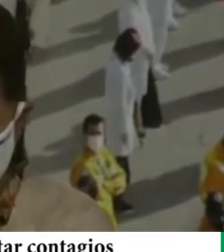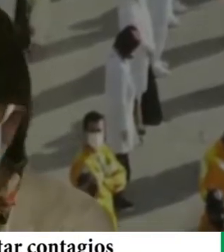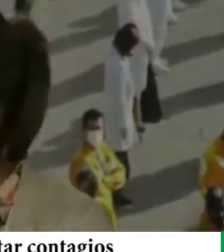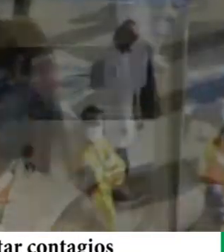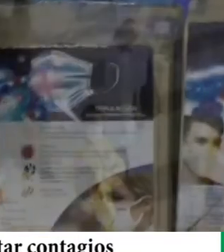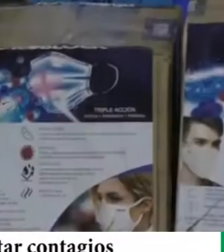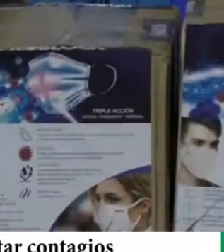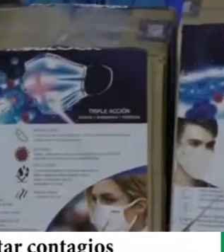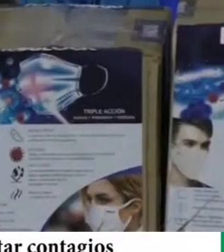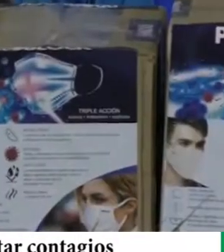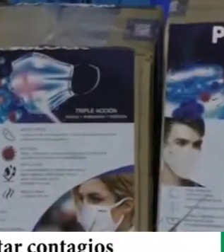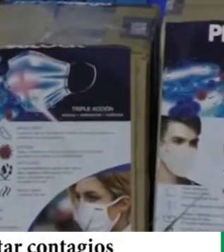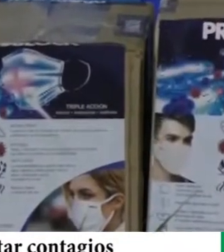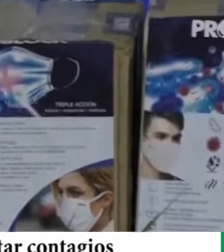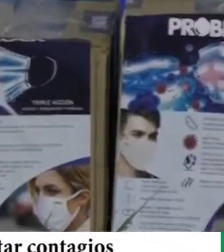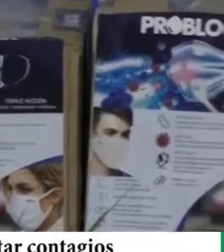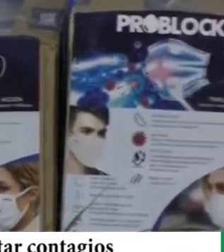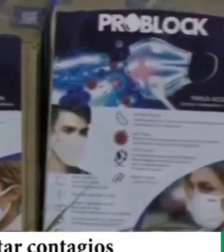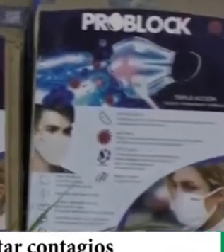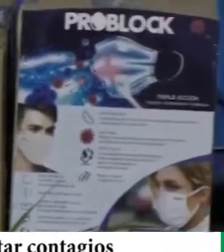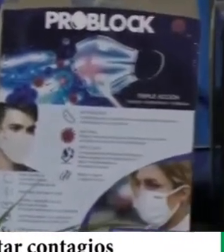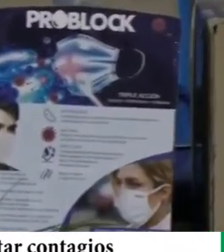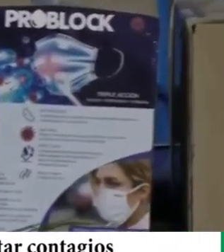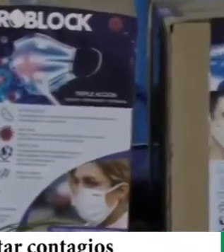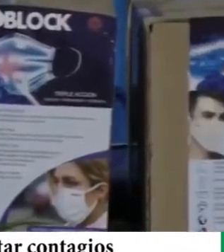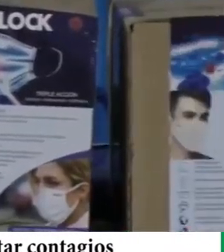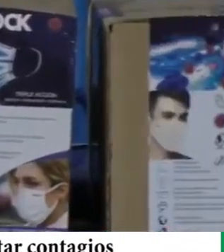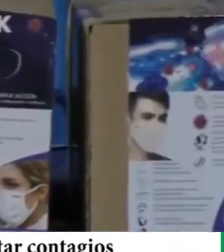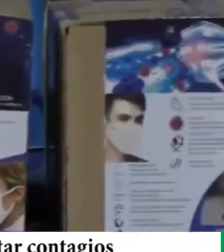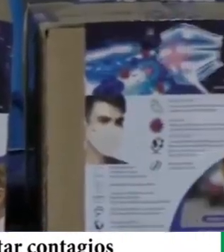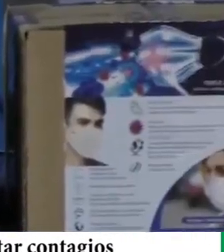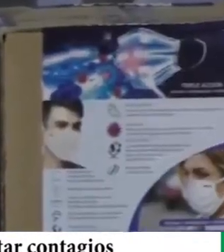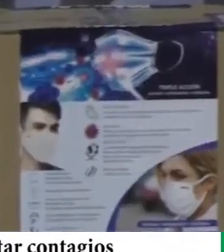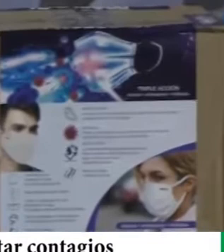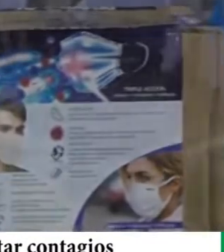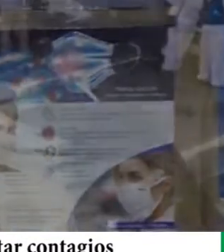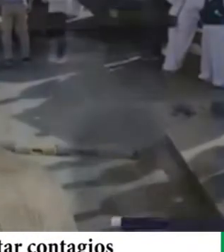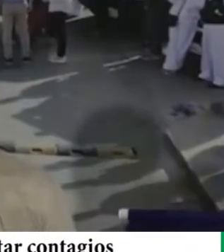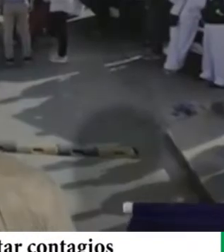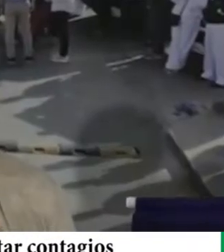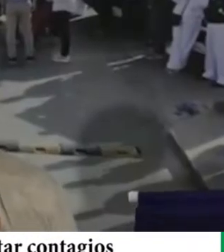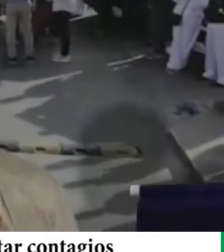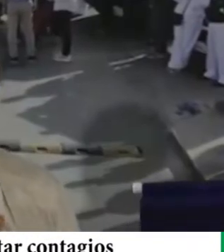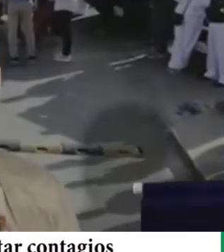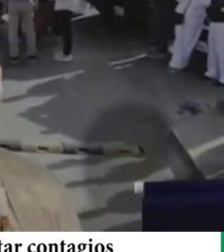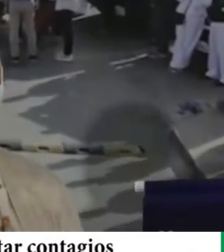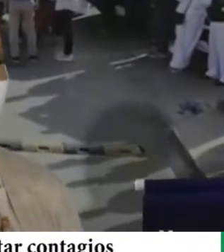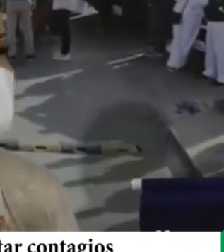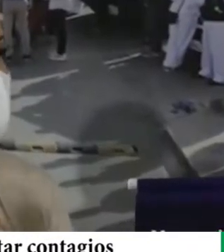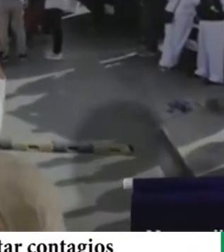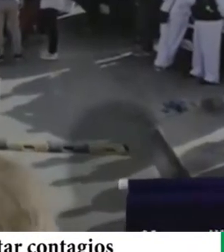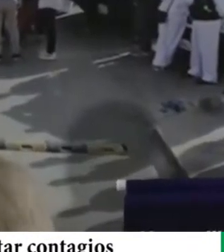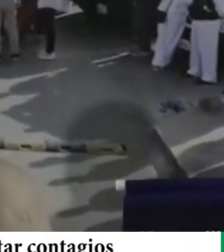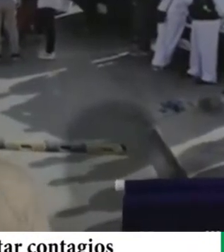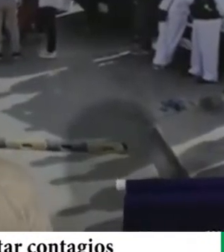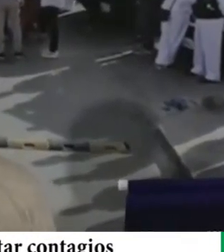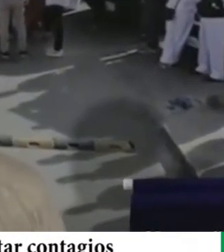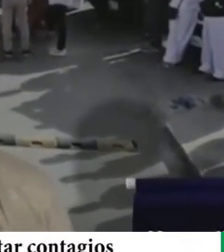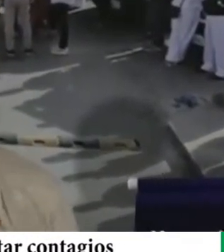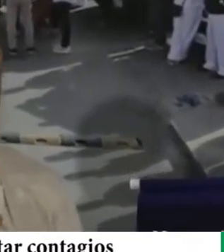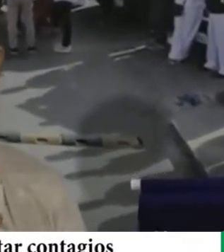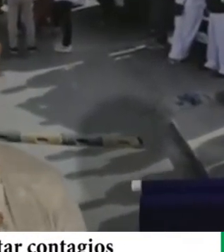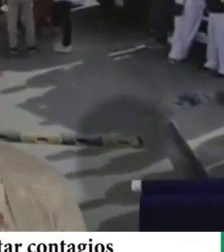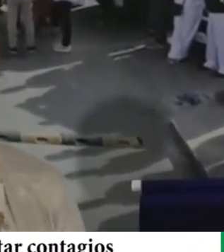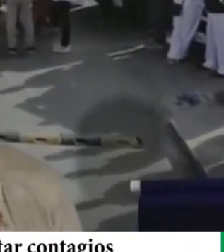colocado. Con toda la tecnología. Nos sentimos orgullosos que esto sea una industria boliviana con la mejor tecnología.